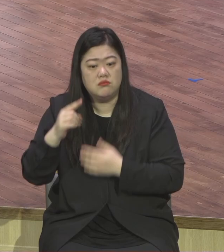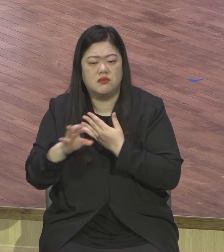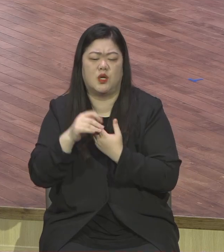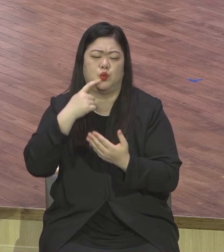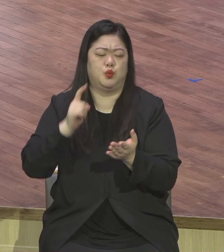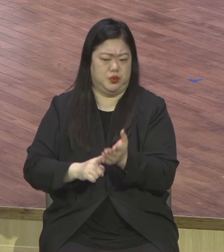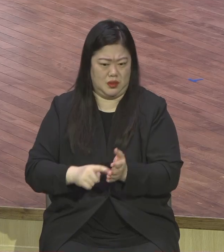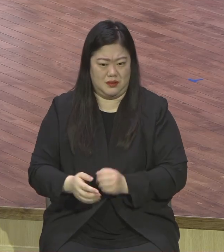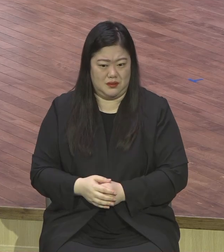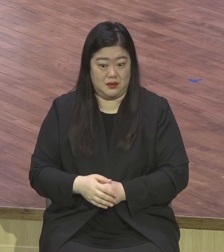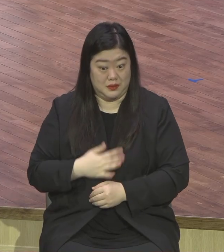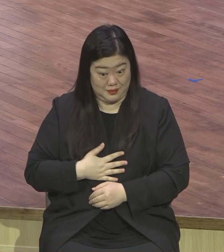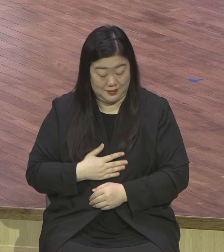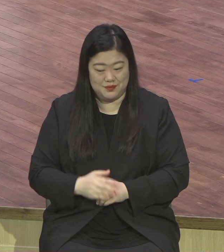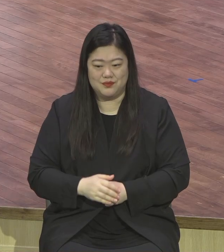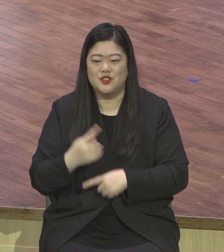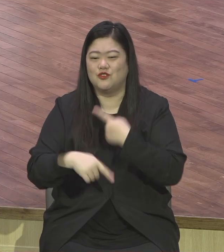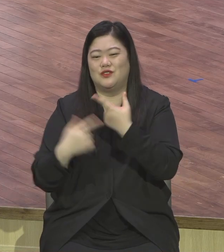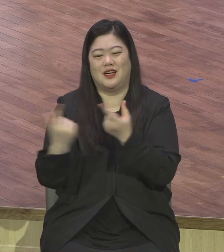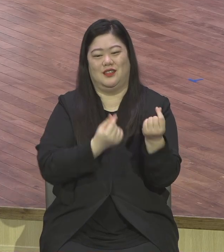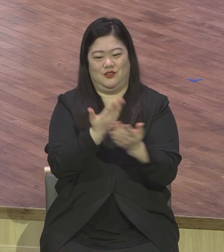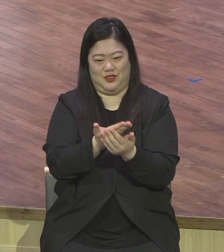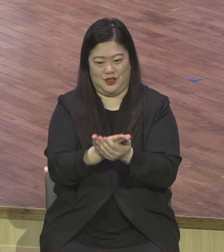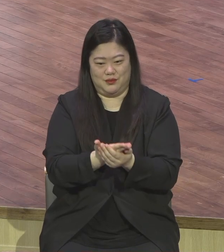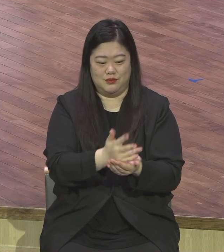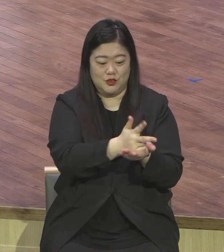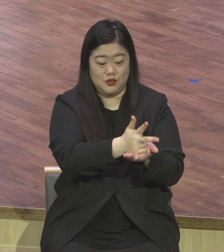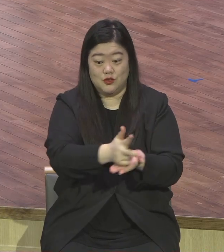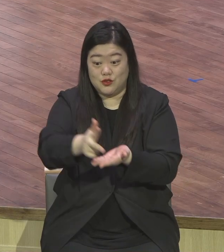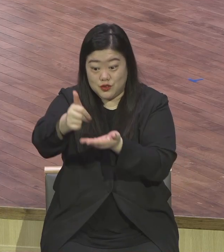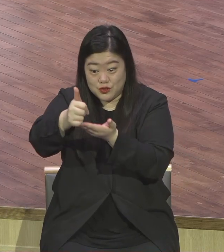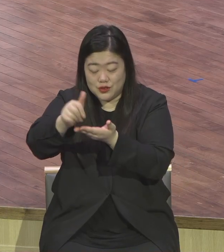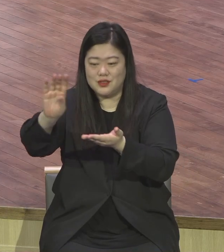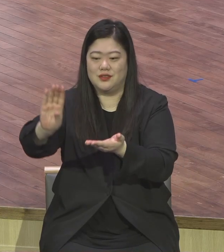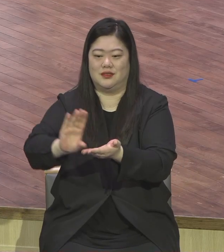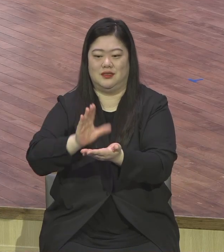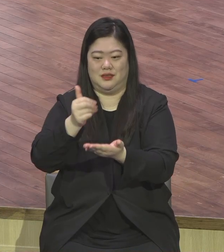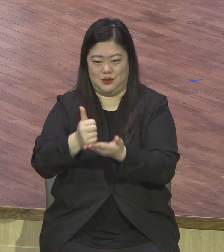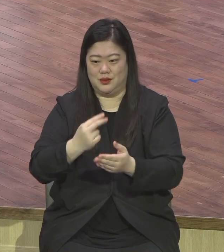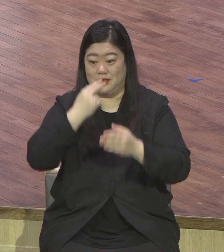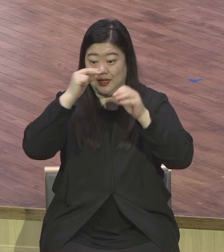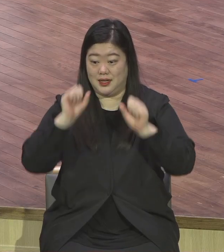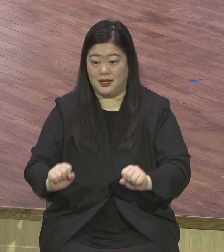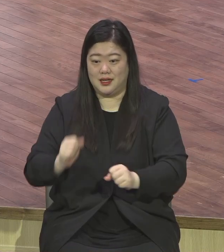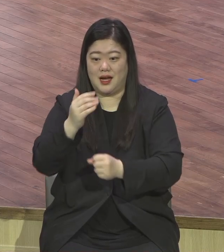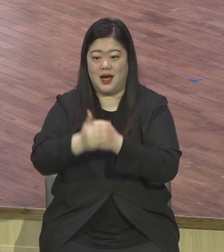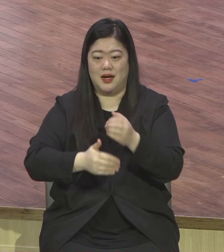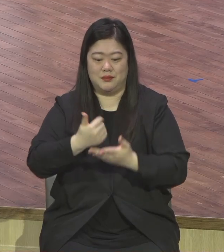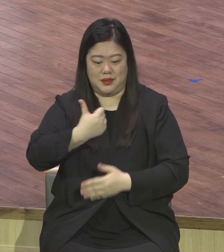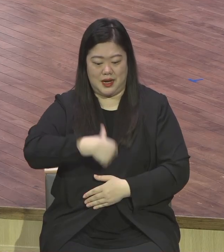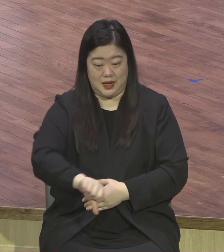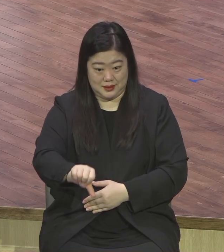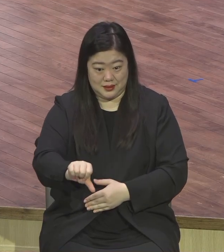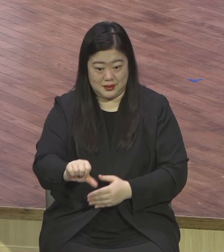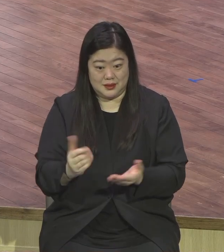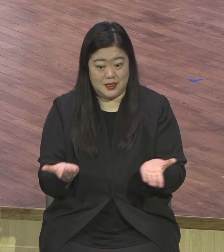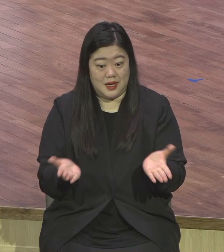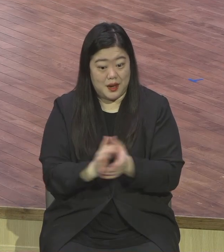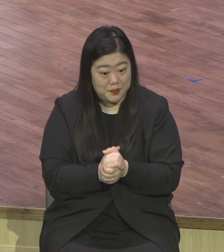신앙 고백합니다. 주는 그리스도시여 살아계신 하나님의 아들이십니다. 아멘.